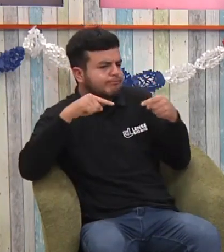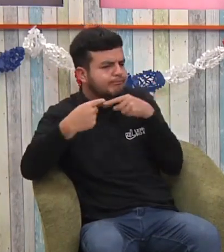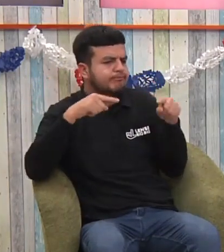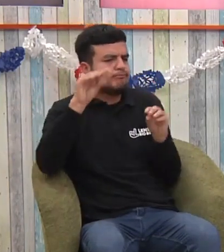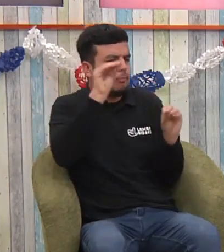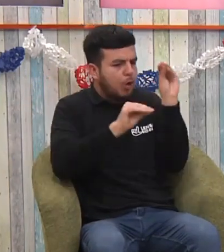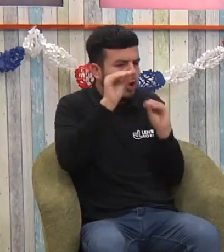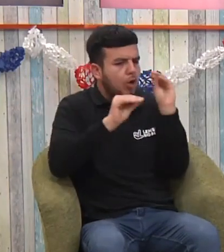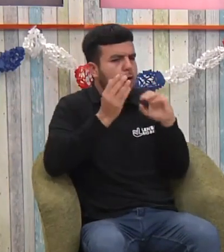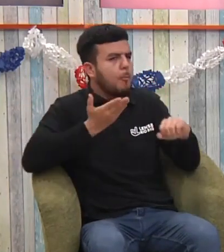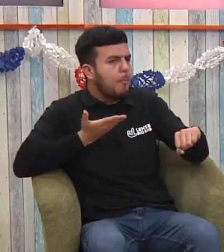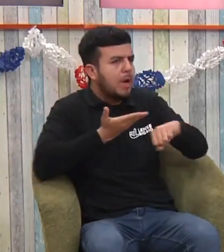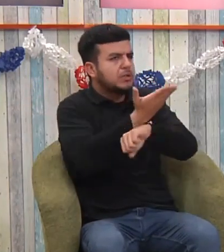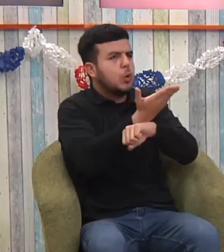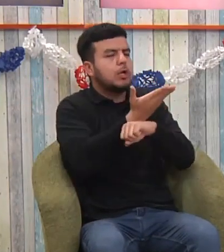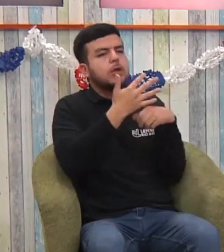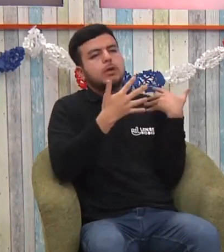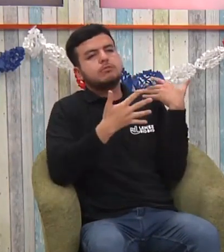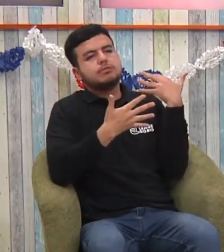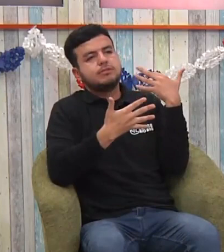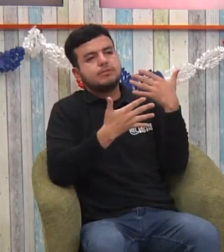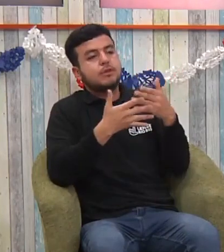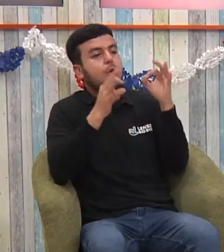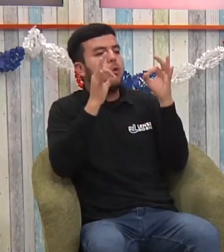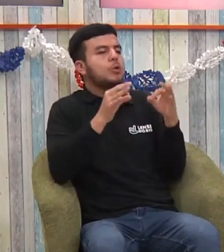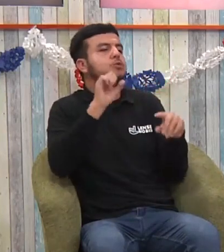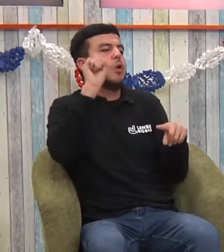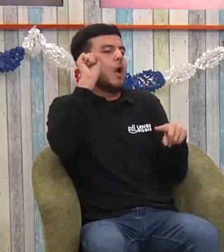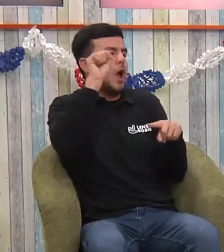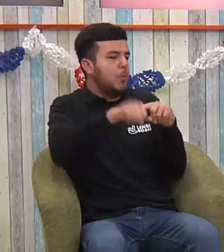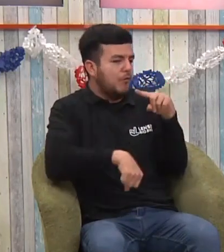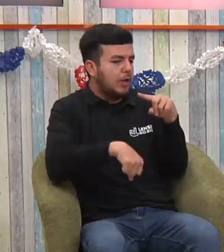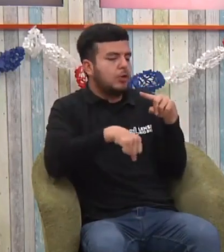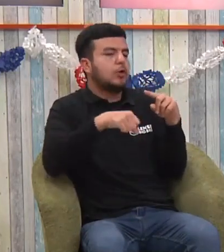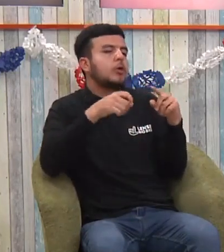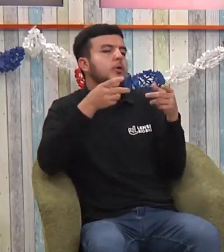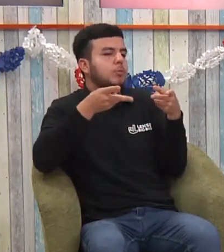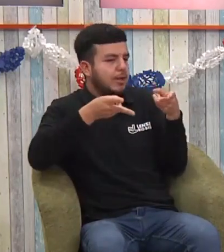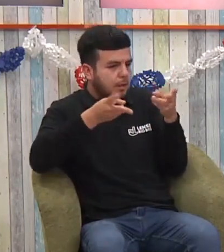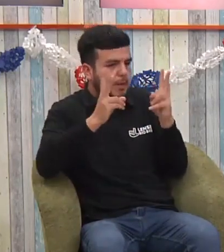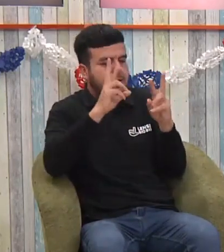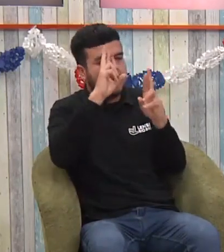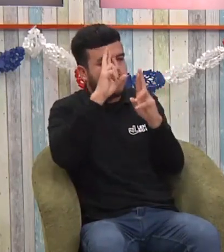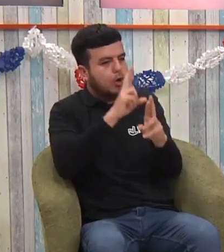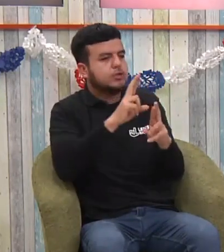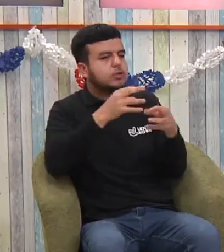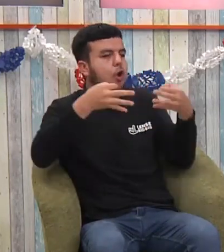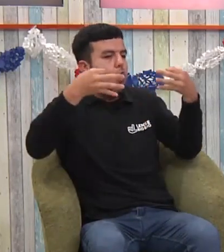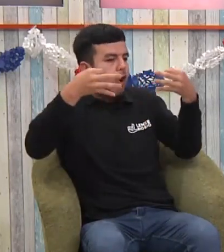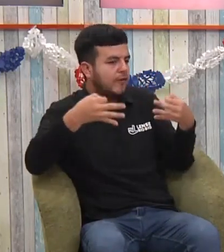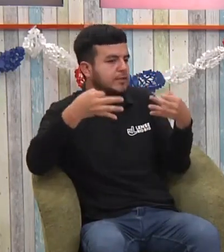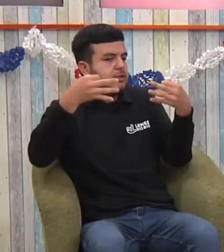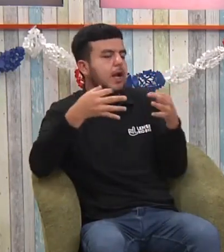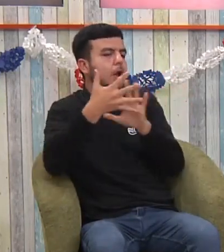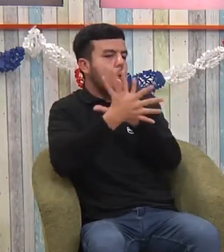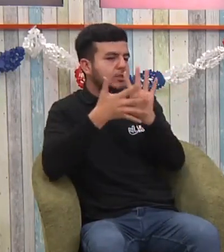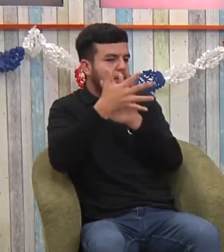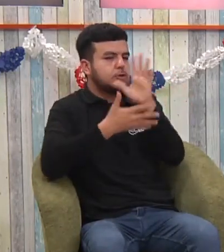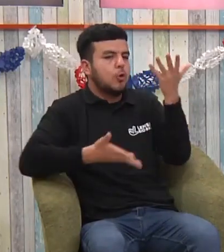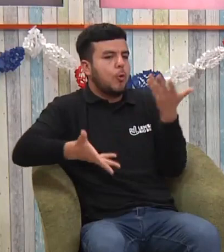acuerdos políticos, y esta solicitud del reconocimiento de la lengua de señas. Esto se consiguió ya en nuestro país oficialmente, en nuestro